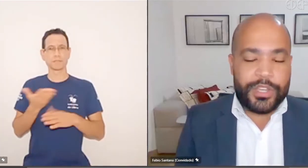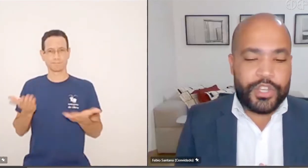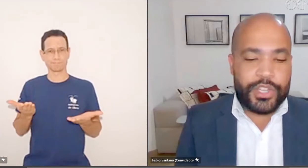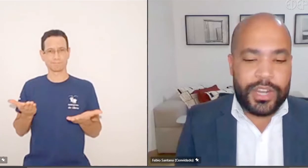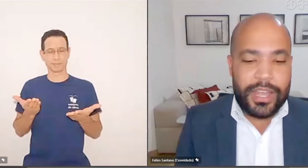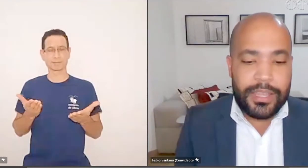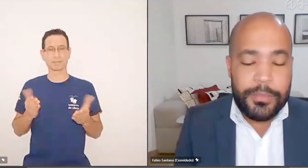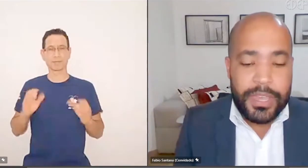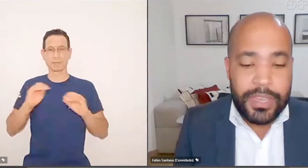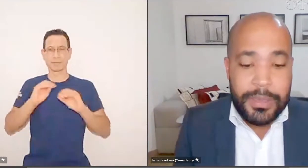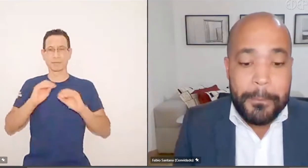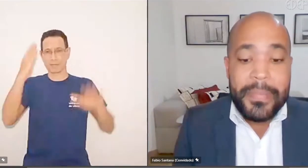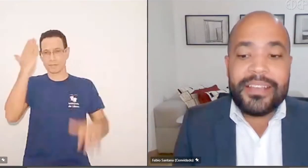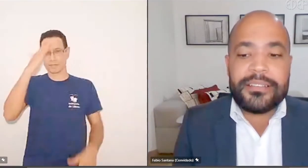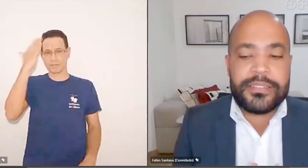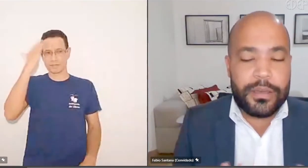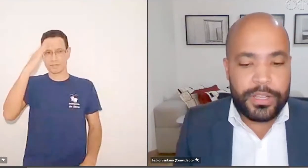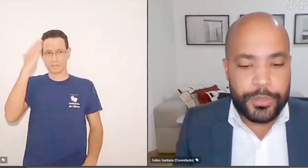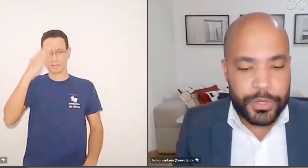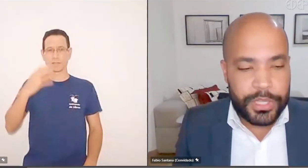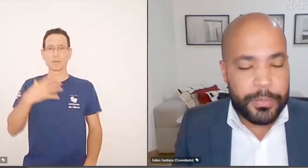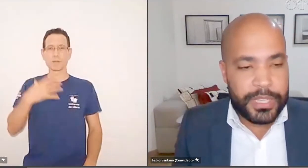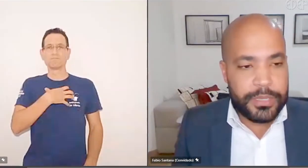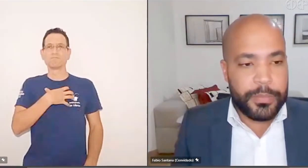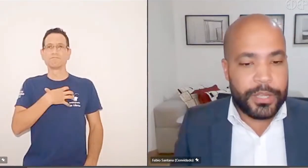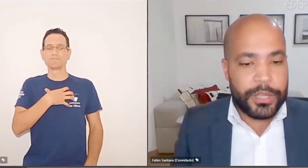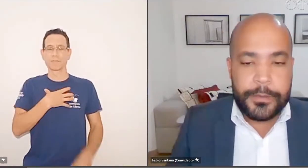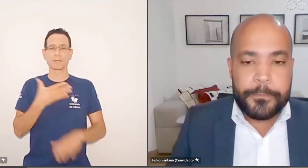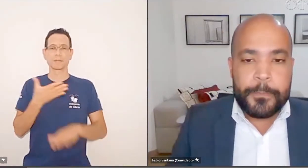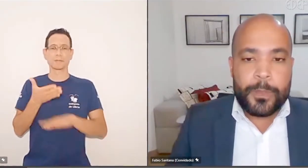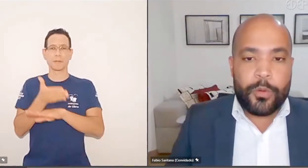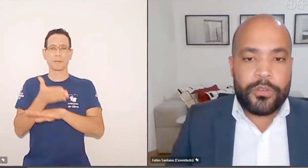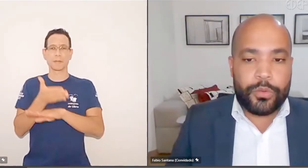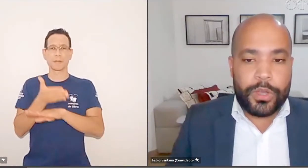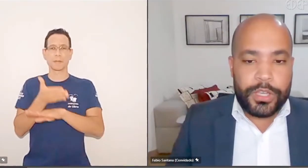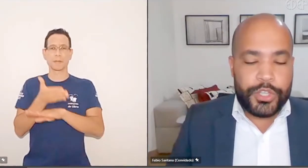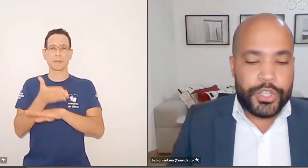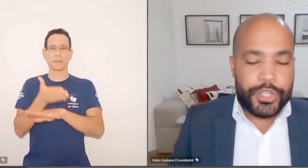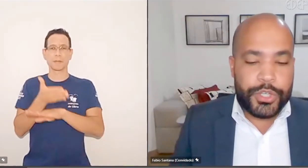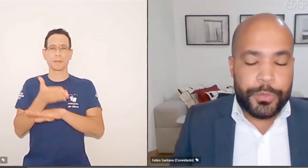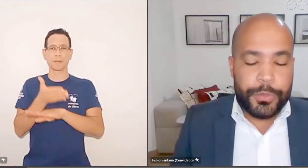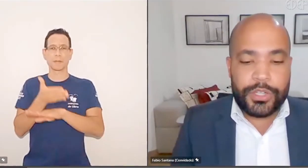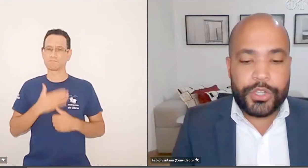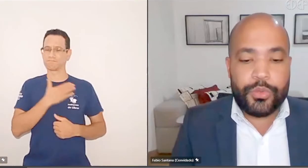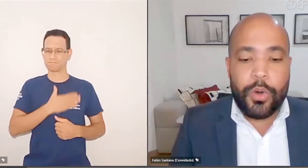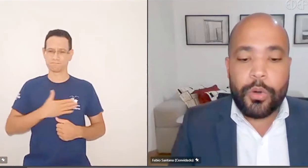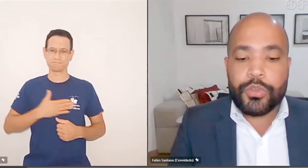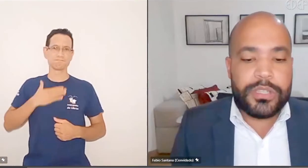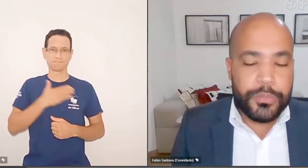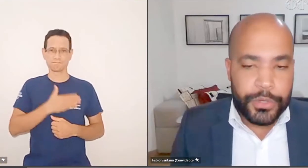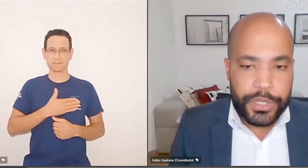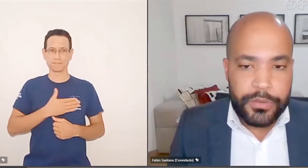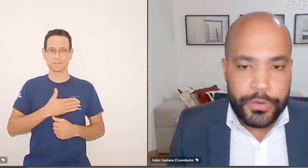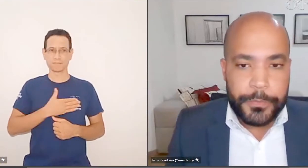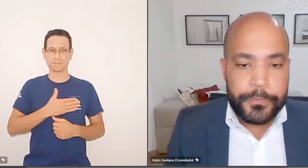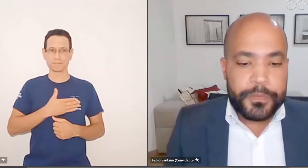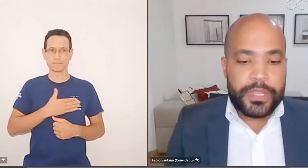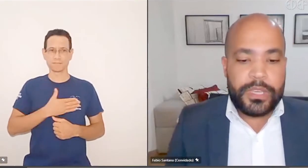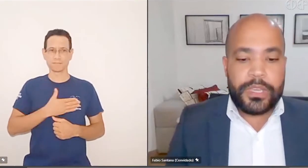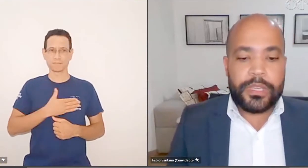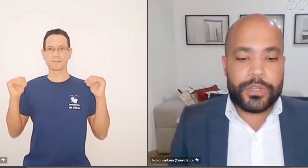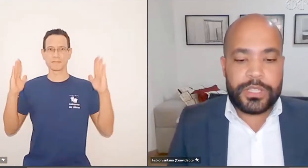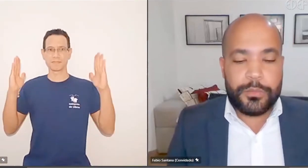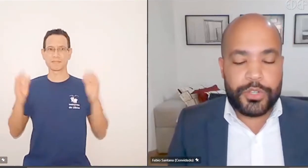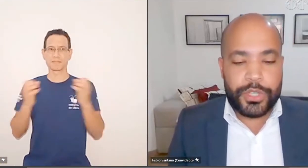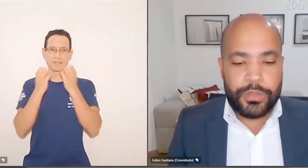eu quero deixar muito claro aqui, muito registrada a minha imensa honra de poder participar de um evento como esse, um evento de palestrantes do altíssimo nível